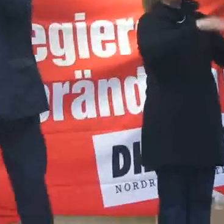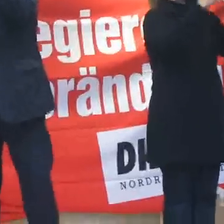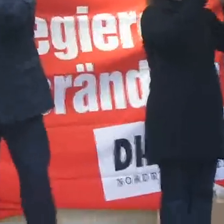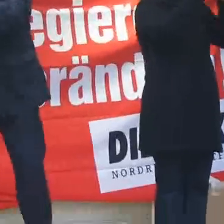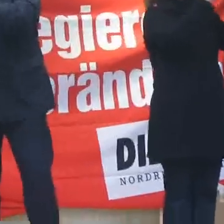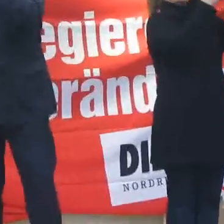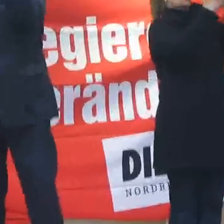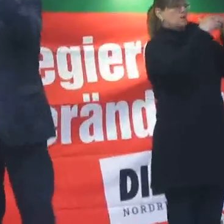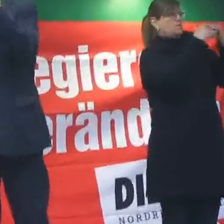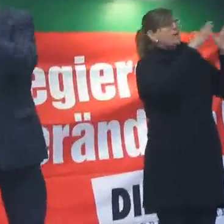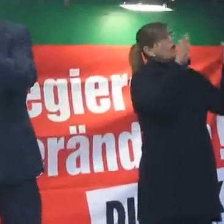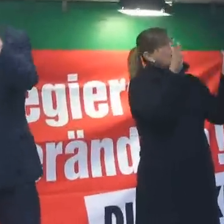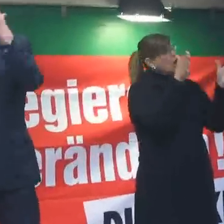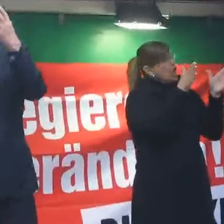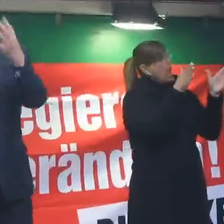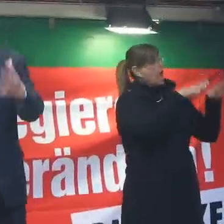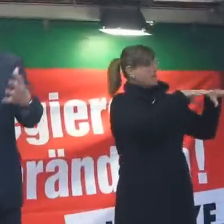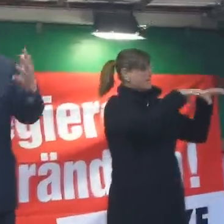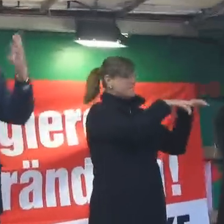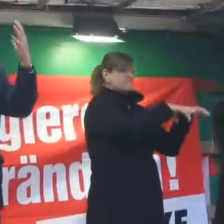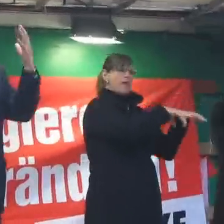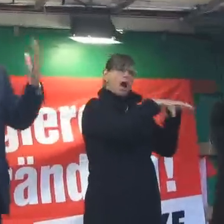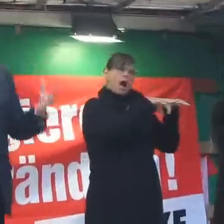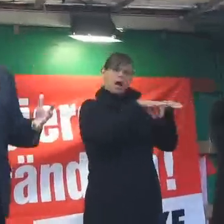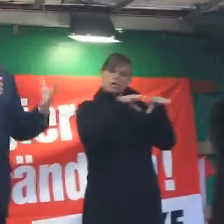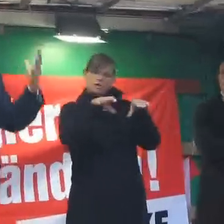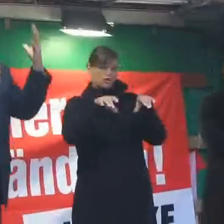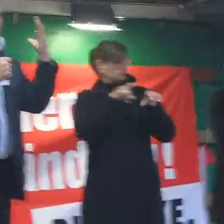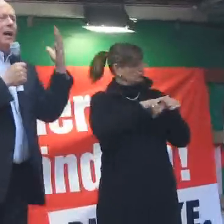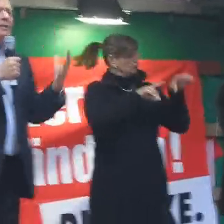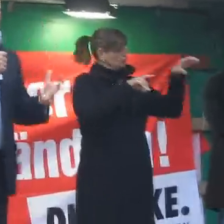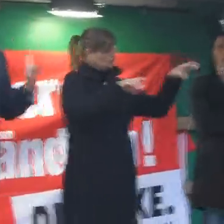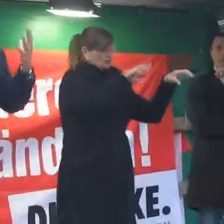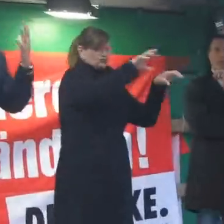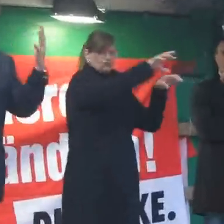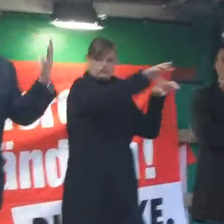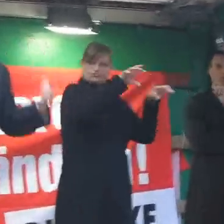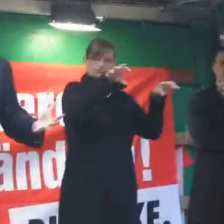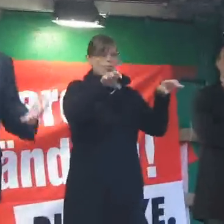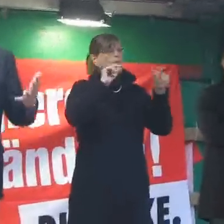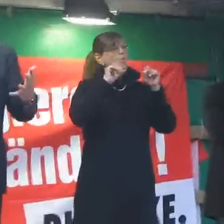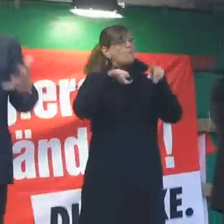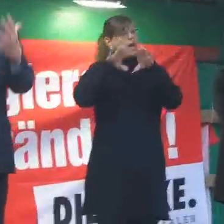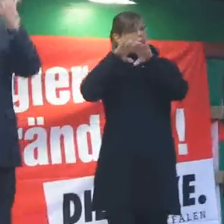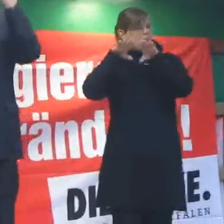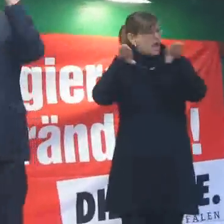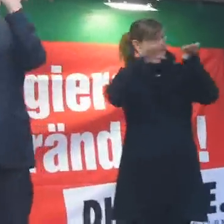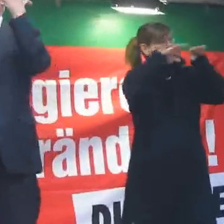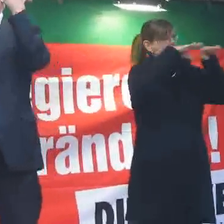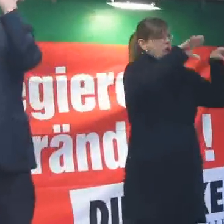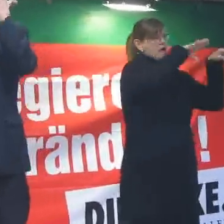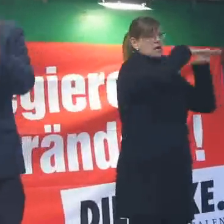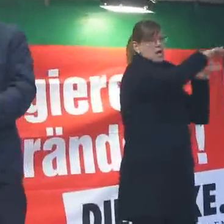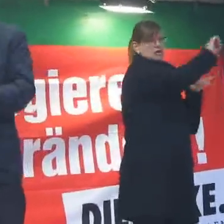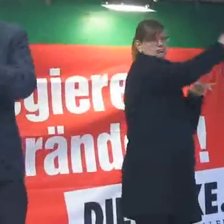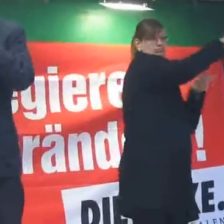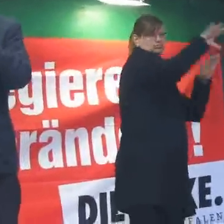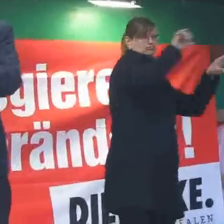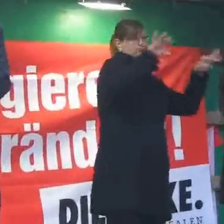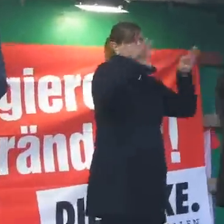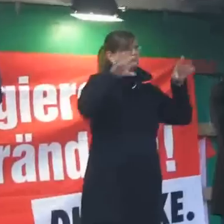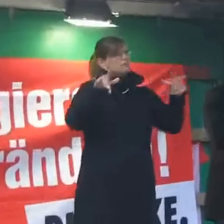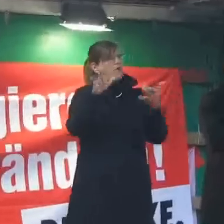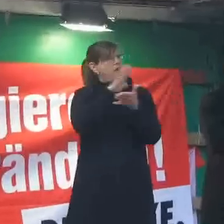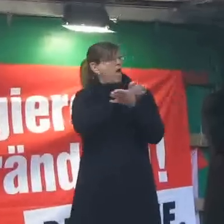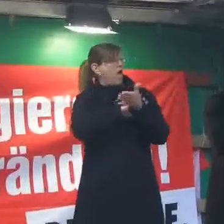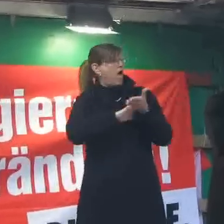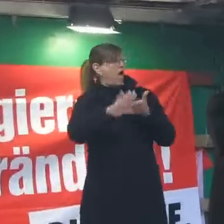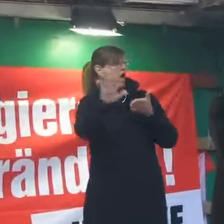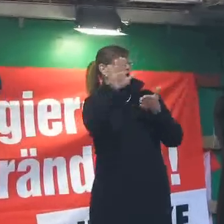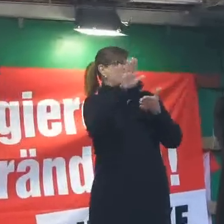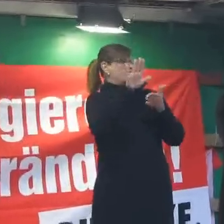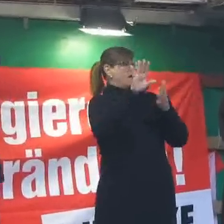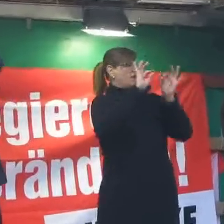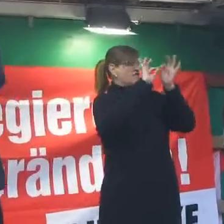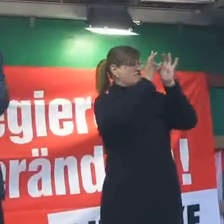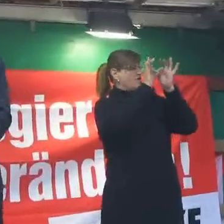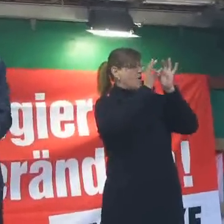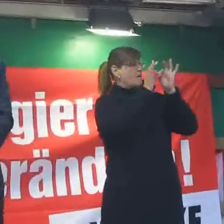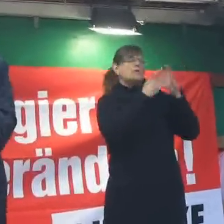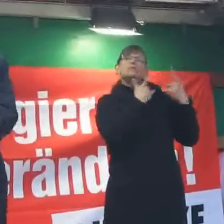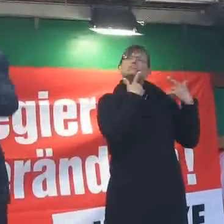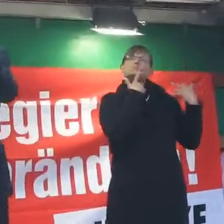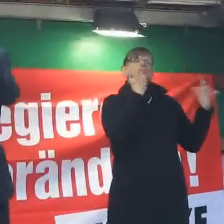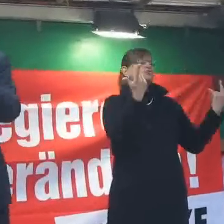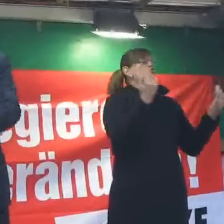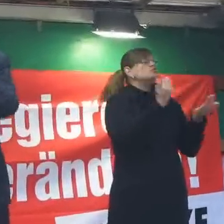Banken, dezentral verstreut über ganze Länder. Ich sage es in einer einfachen Formel immer, wir brauchen